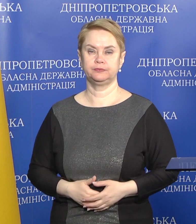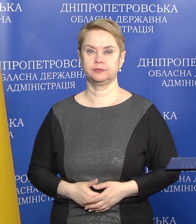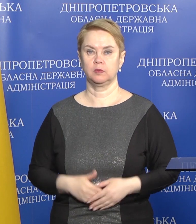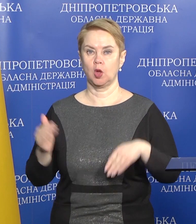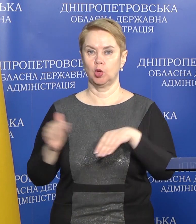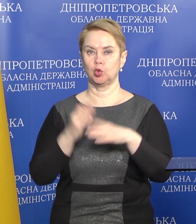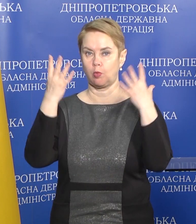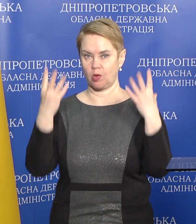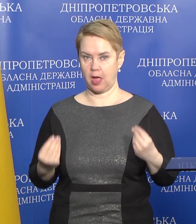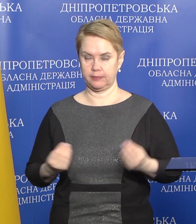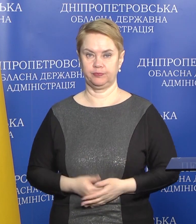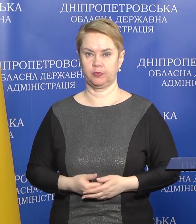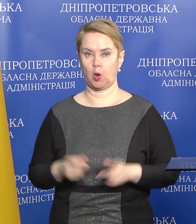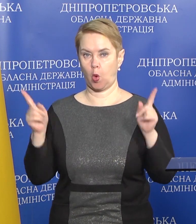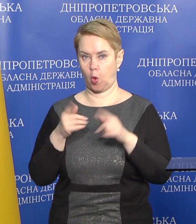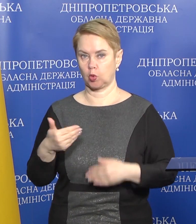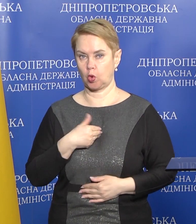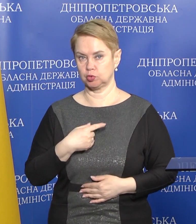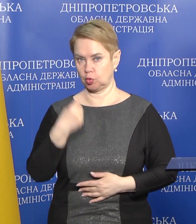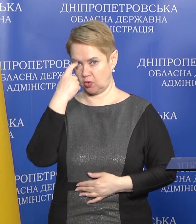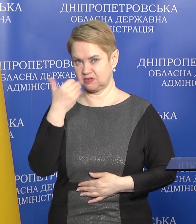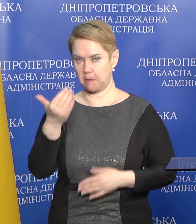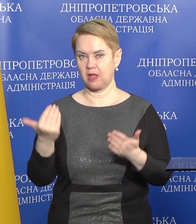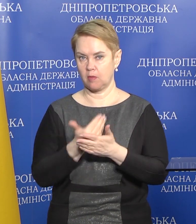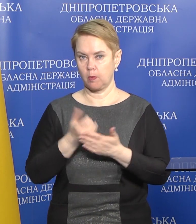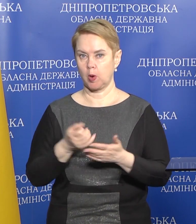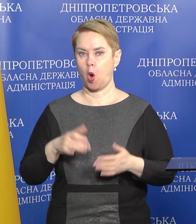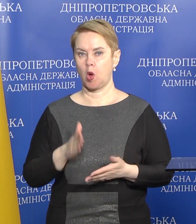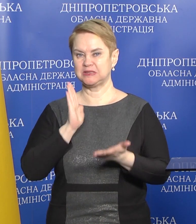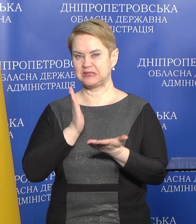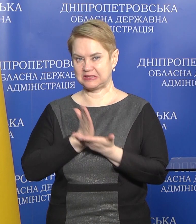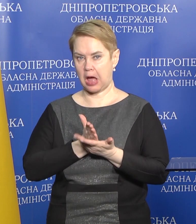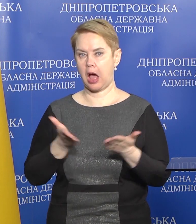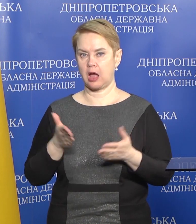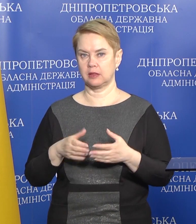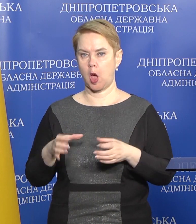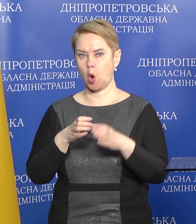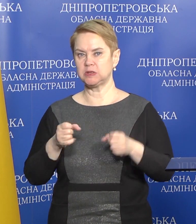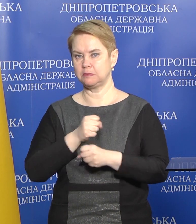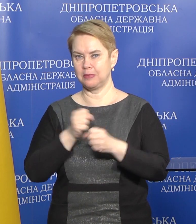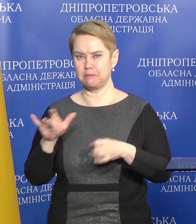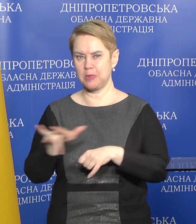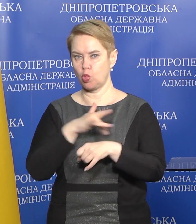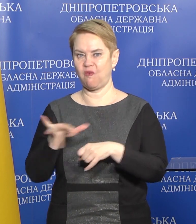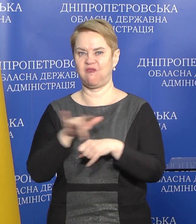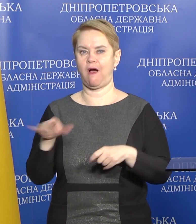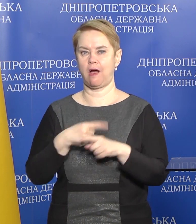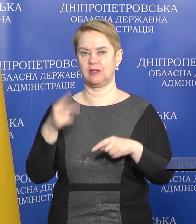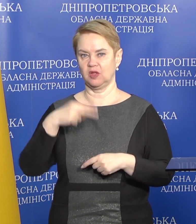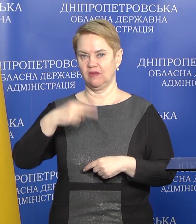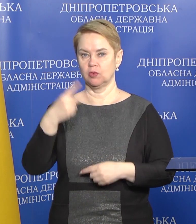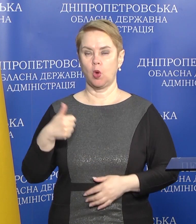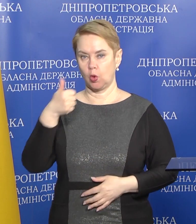Доброго дня. Коротко хочу довести вам інформацію про стан розмінування території області з початку 2022